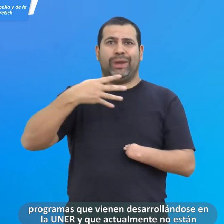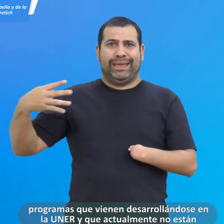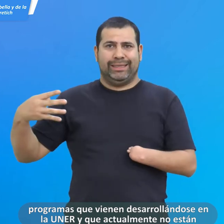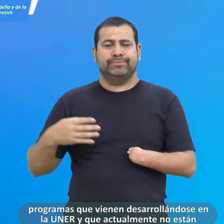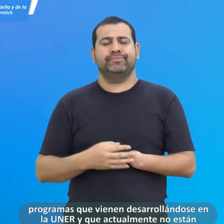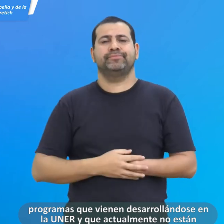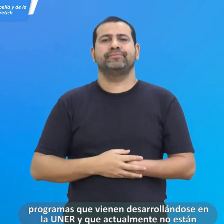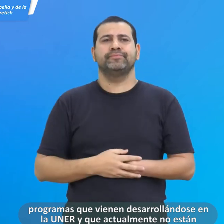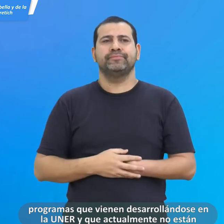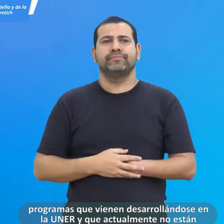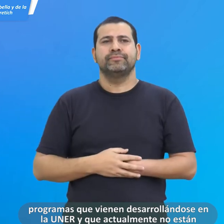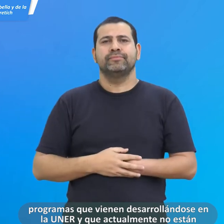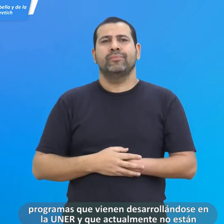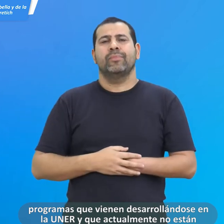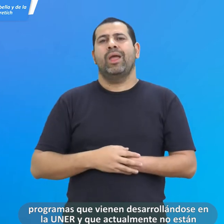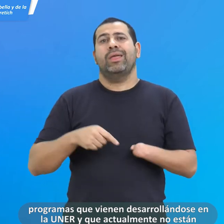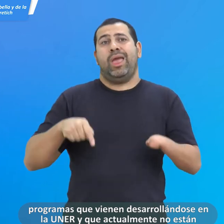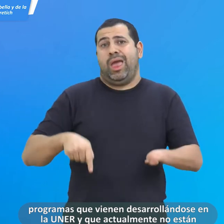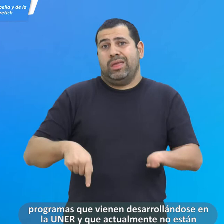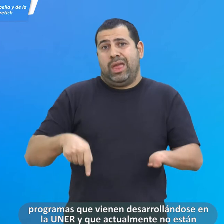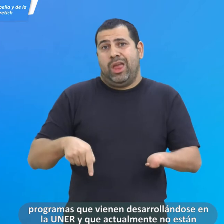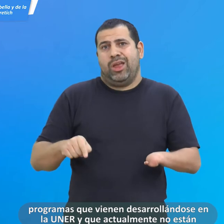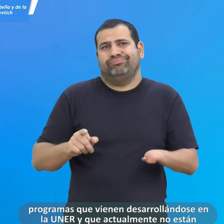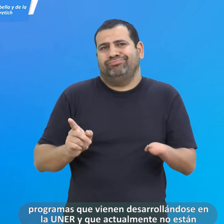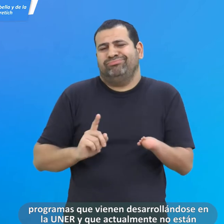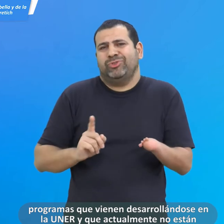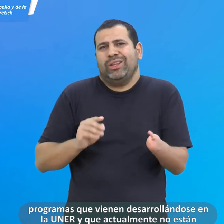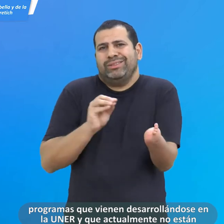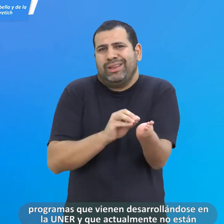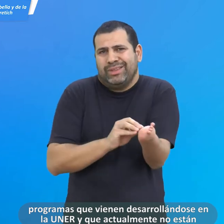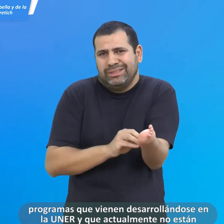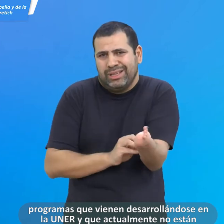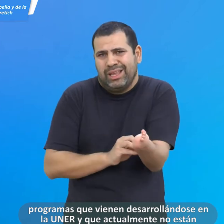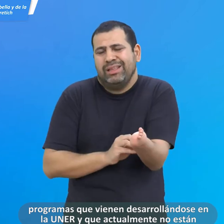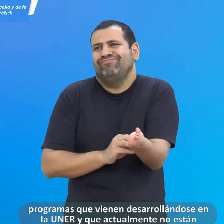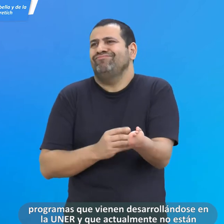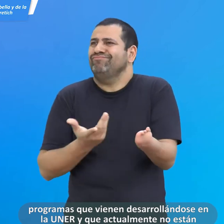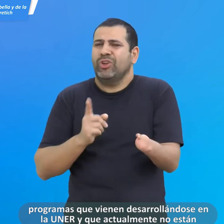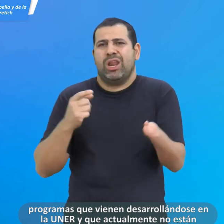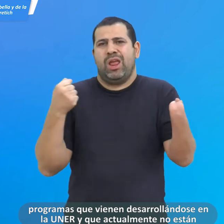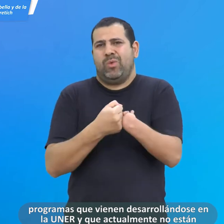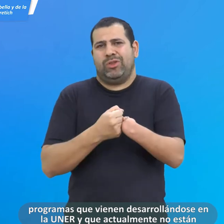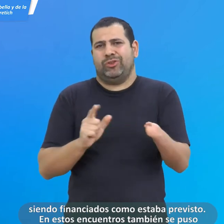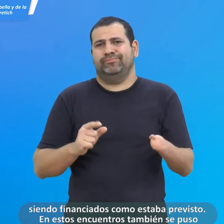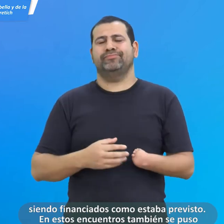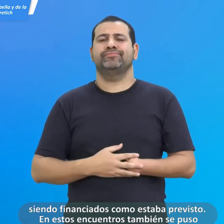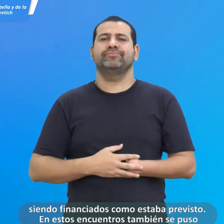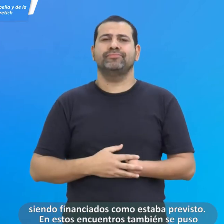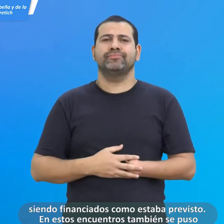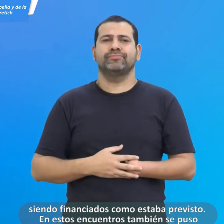la UNER y que actualmente no están siendo financiados como estaba previsto.